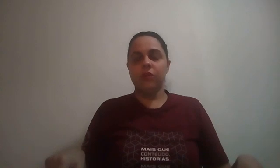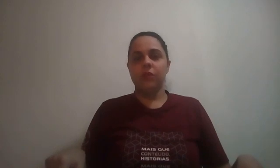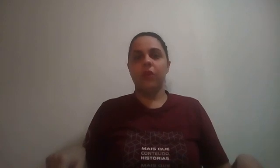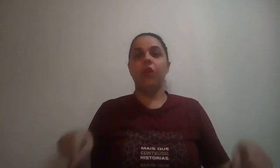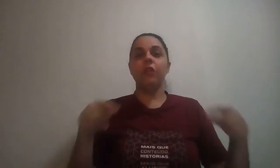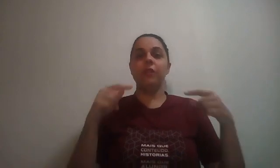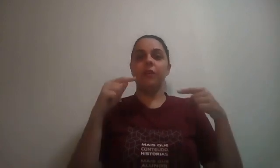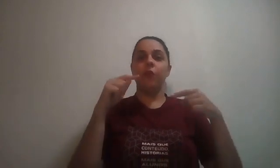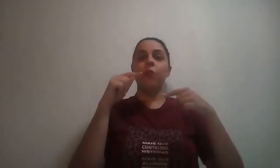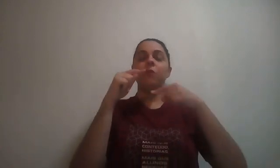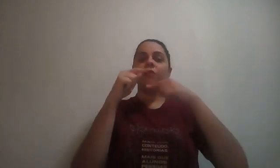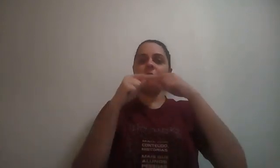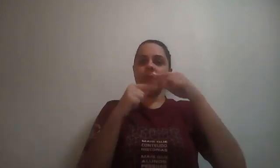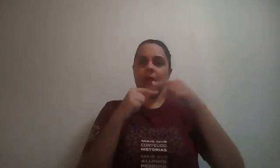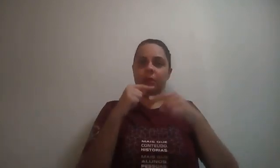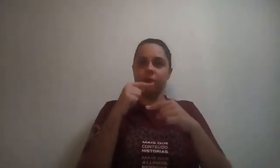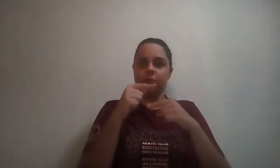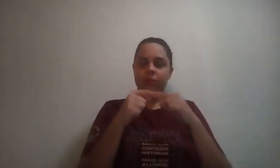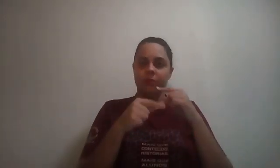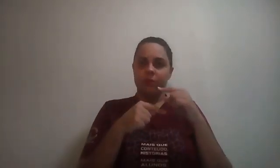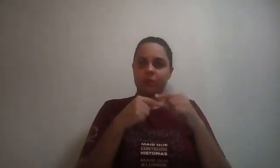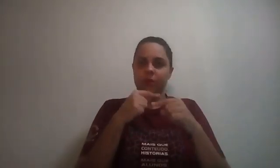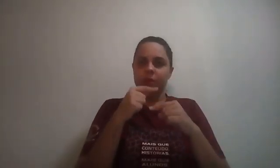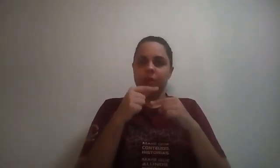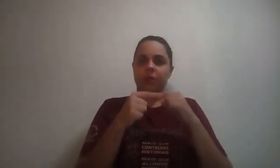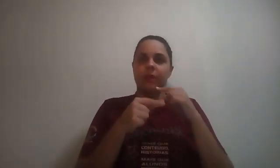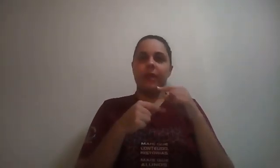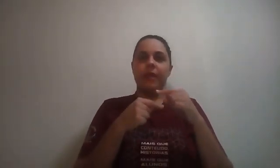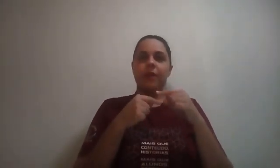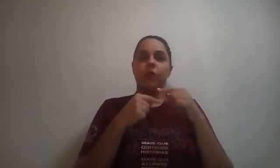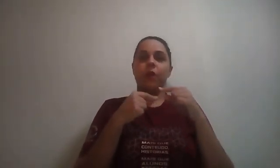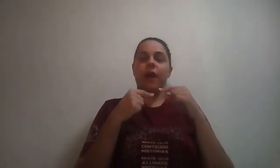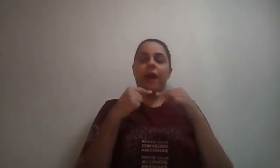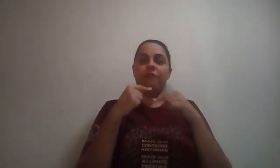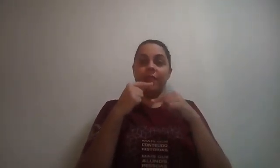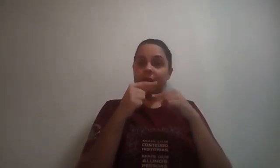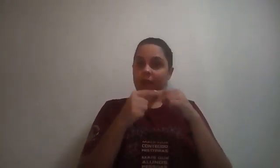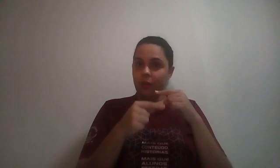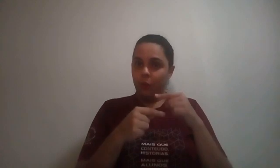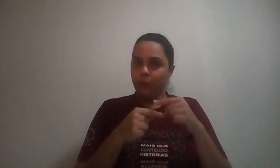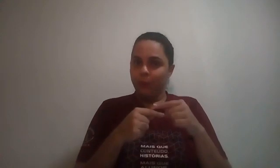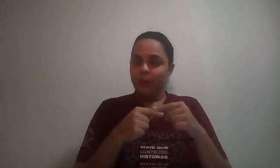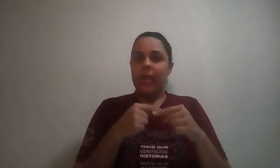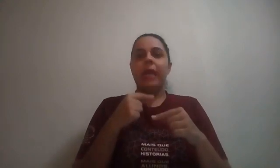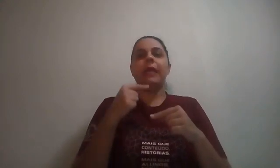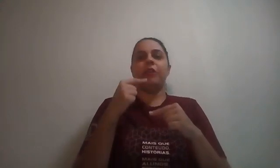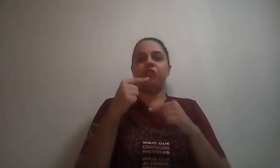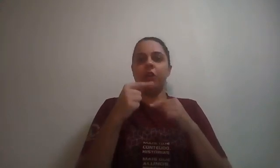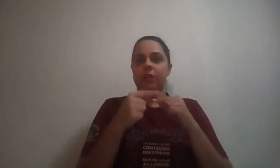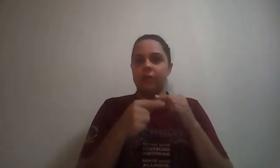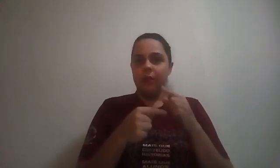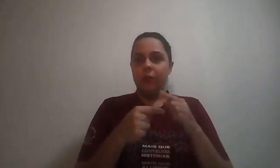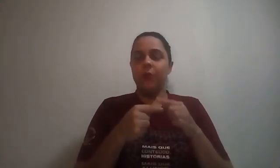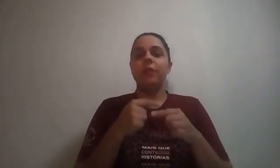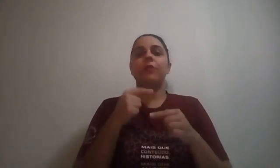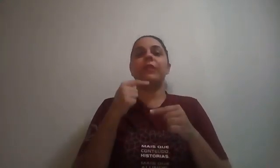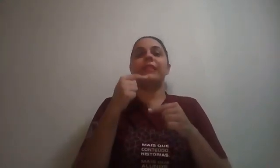Olhem o movimento que a vida deu, que a história deu, que os